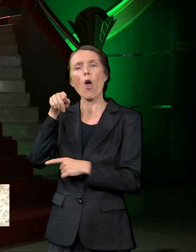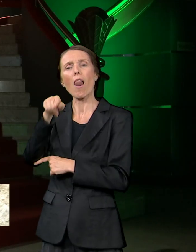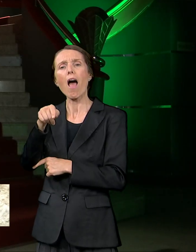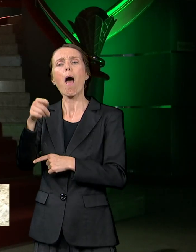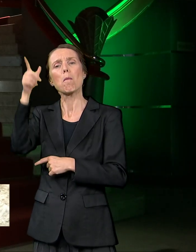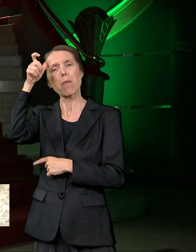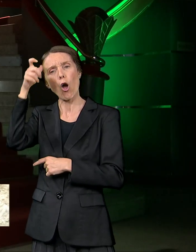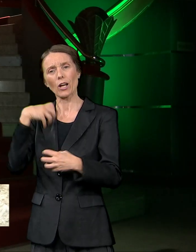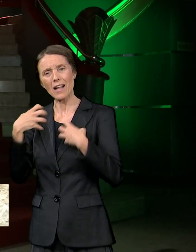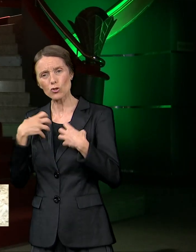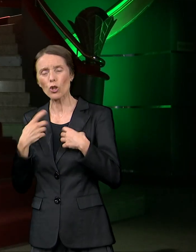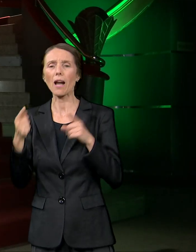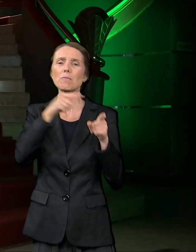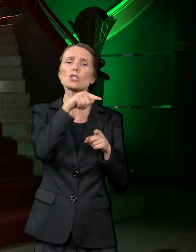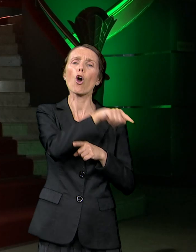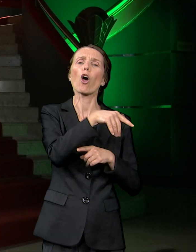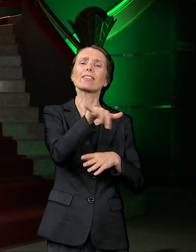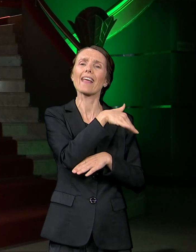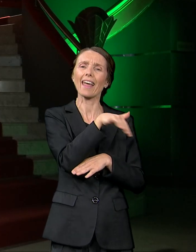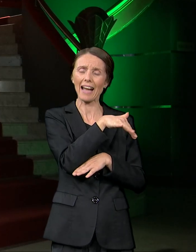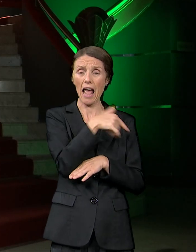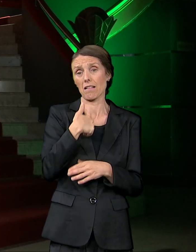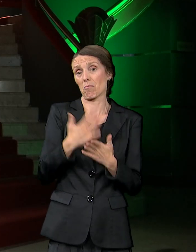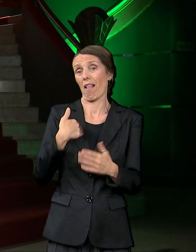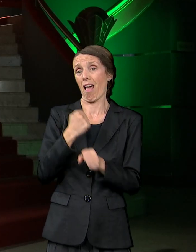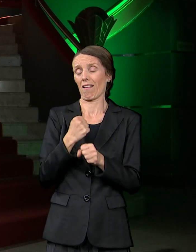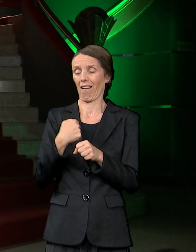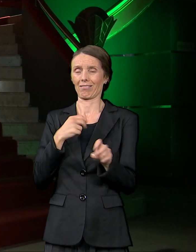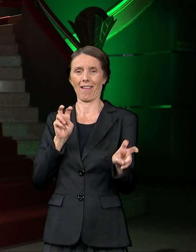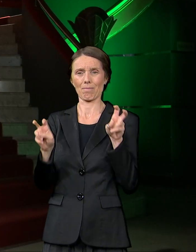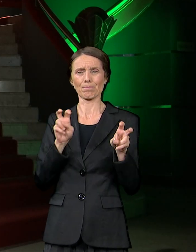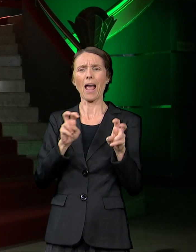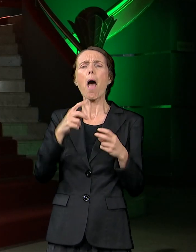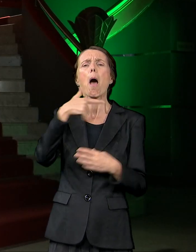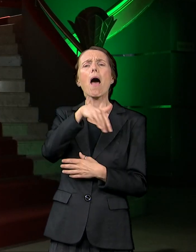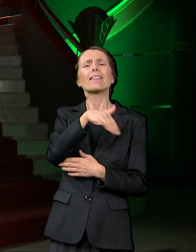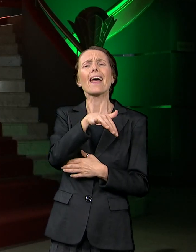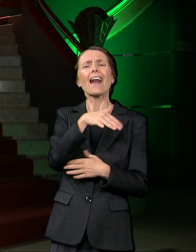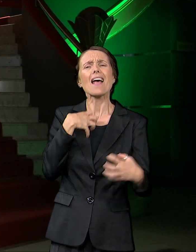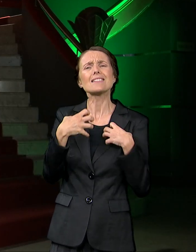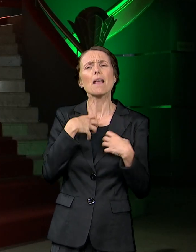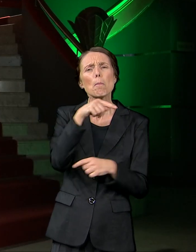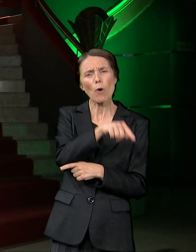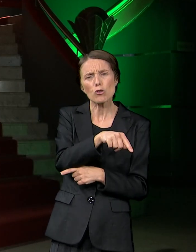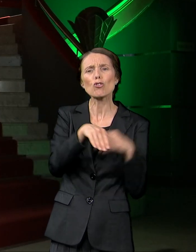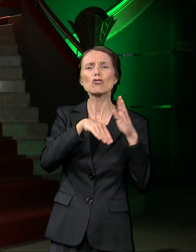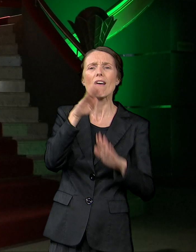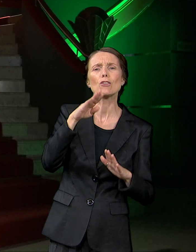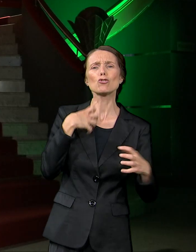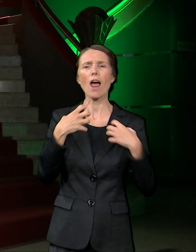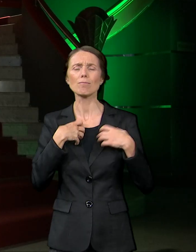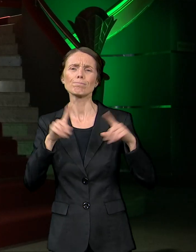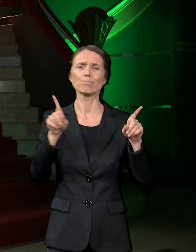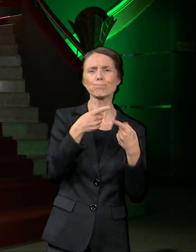radila sam u oba dve kuće. Ovde su većinom bile muzičke predstave, a dramske su bile na